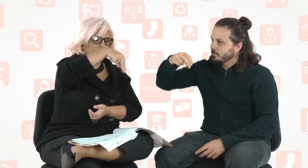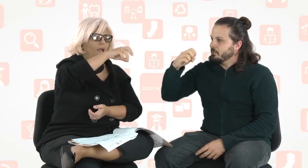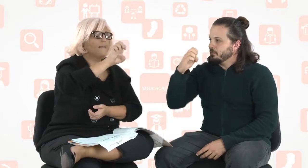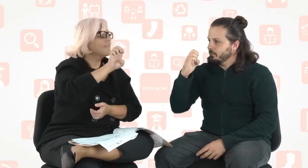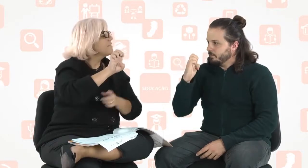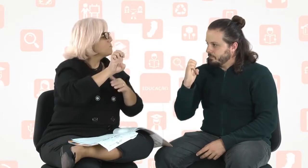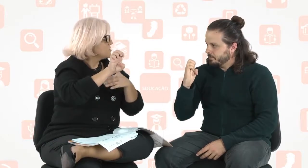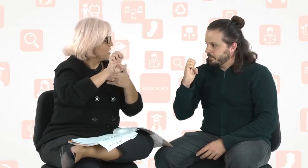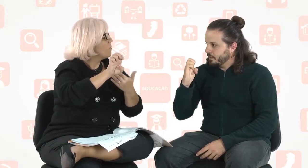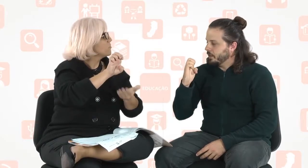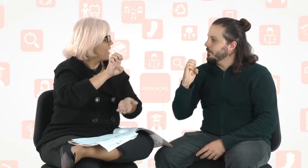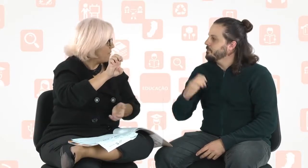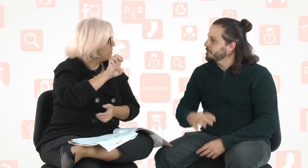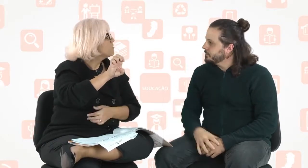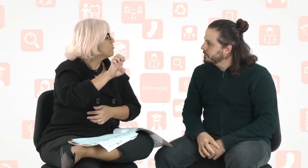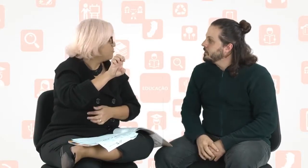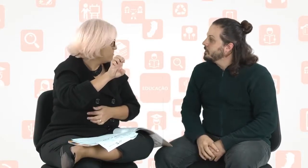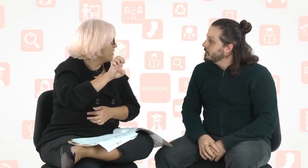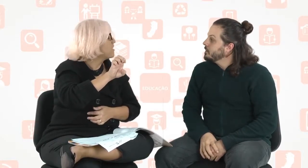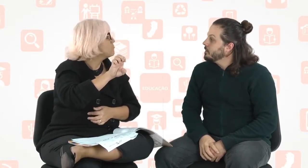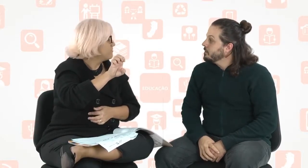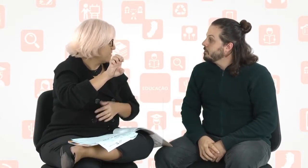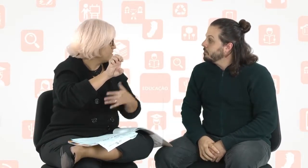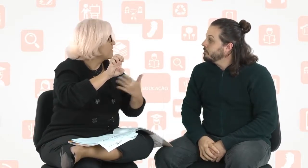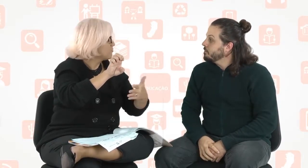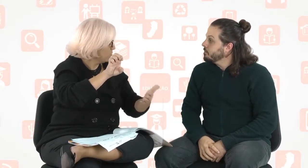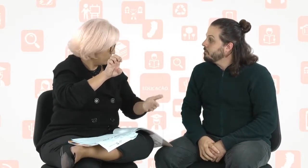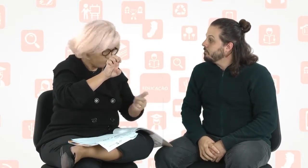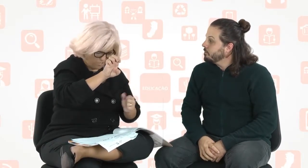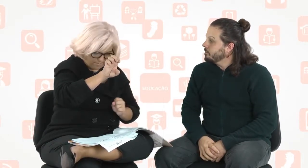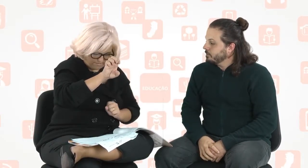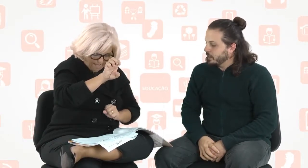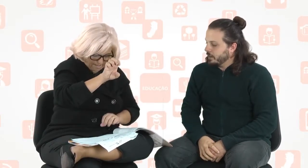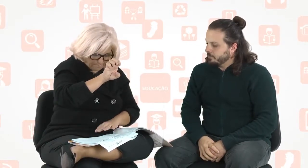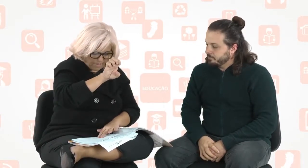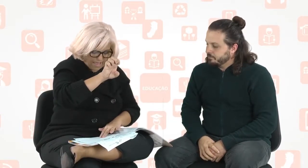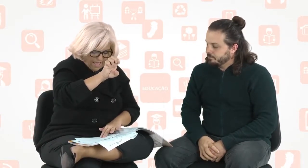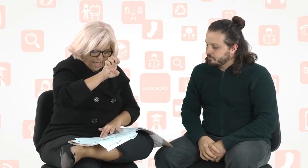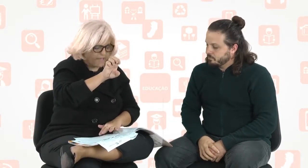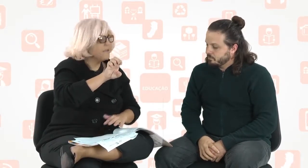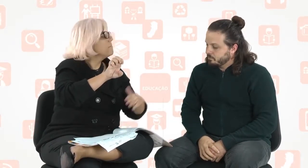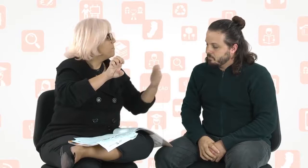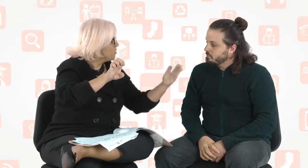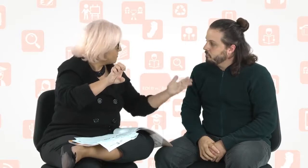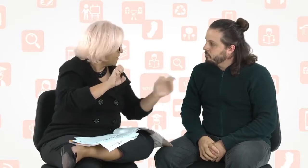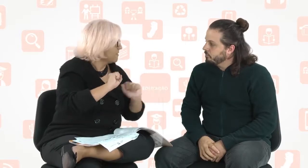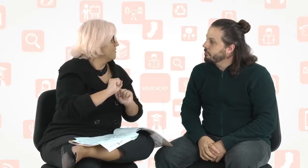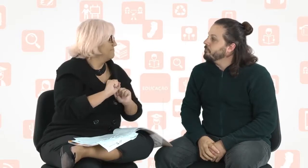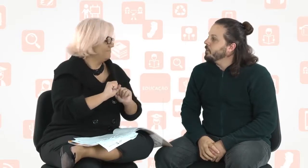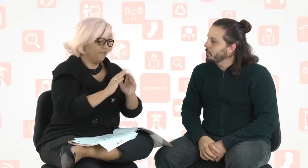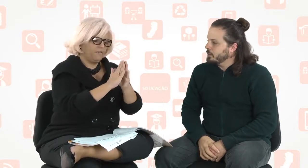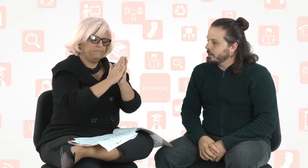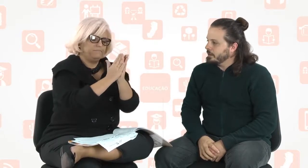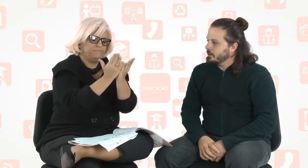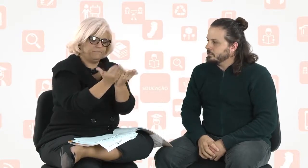Até ter um sinal pro NAPNE, a gente vai fazer da datilologia, tá? Aí, biblioteca. Biblioteca.